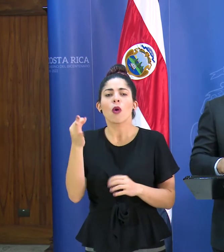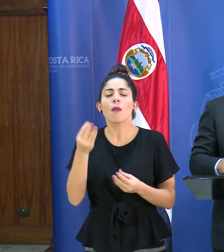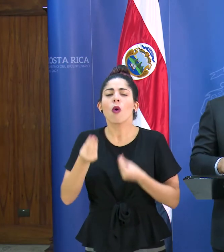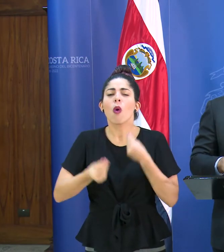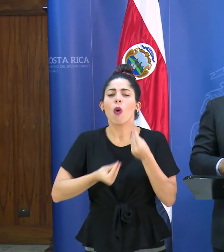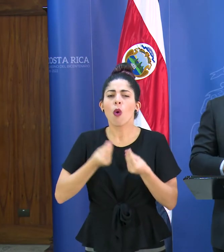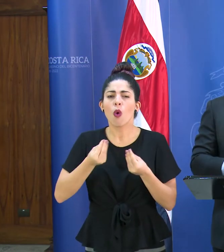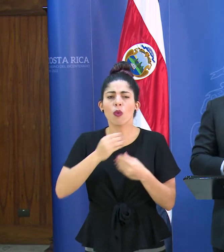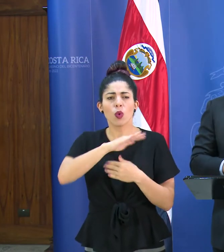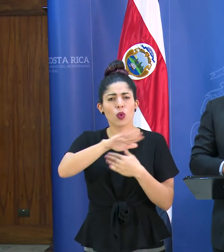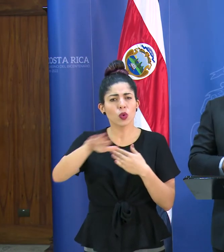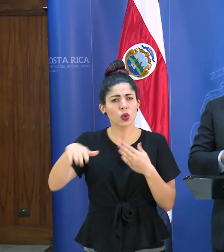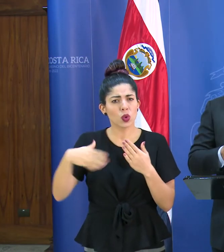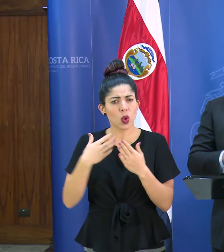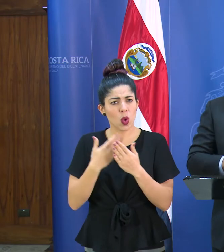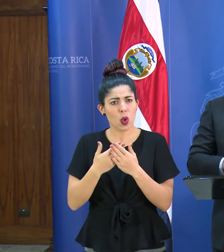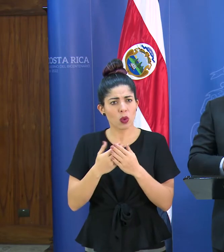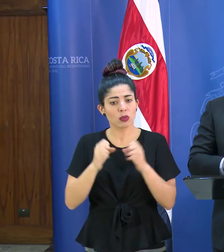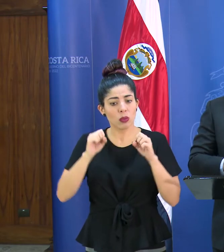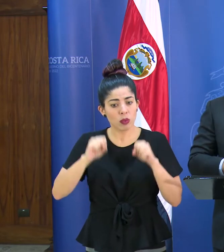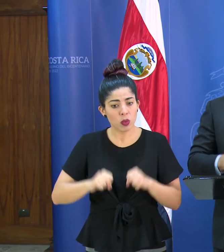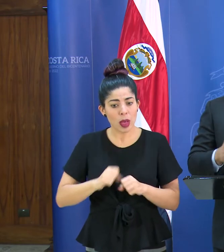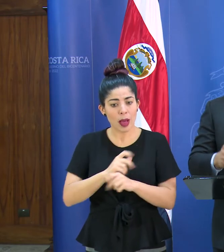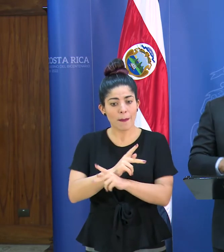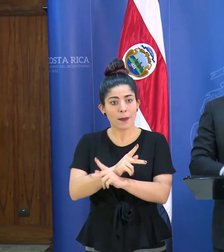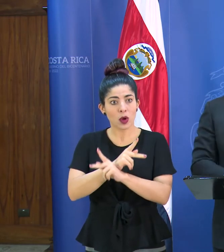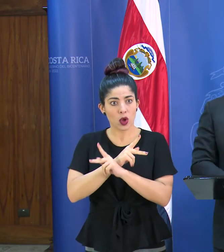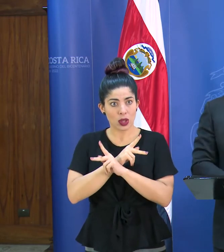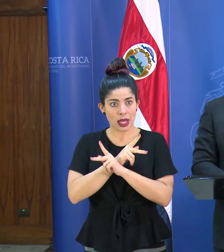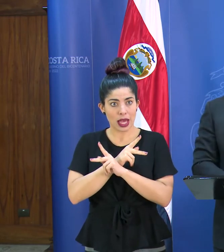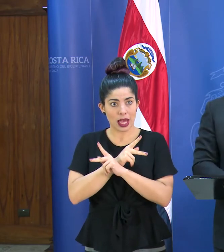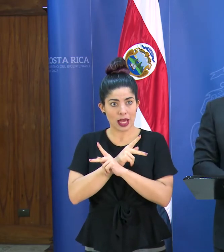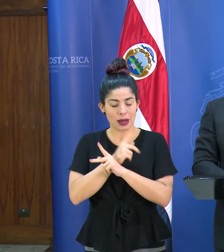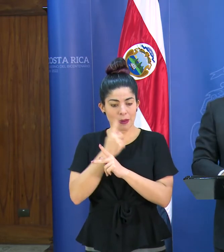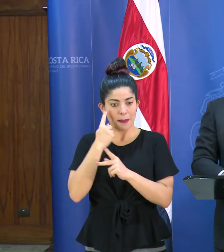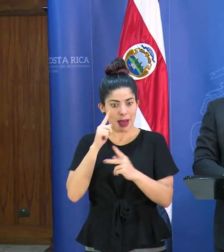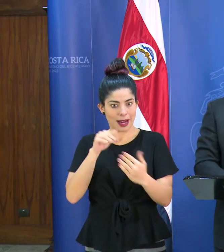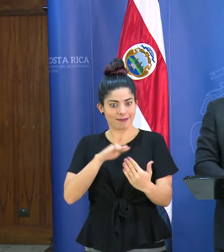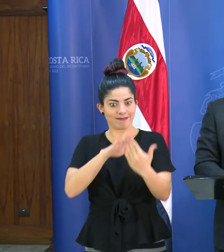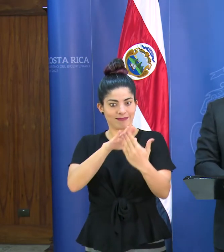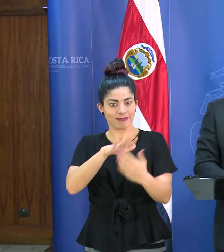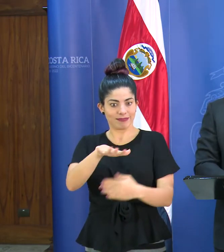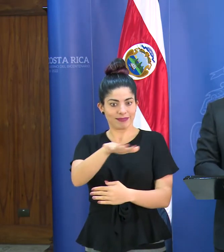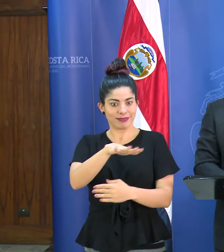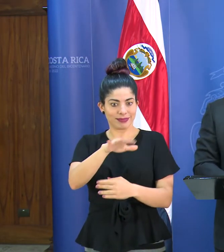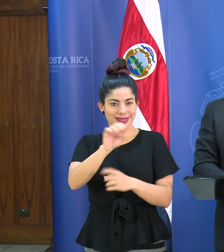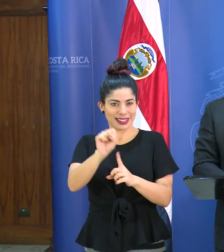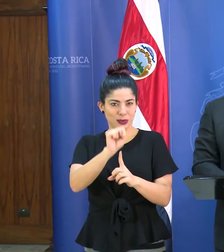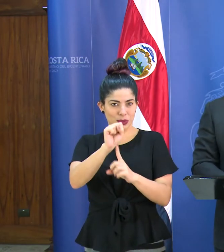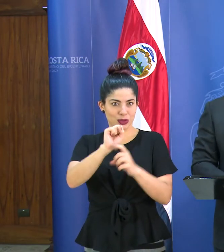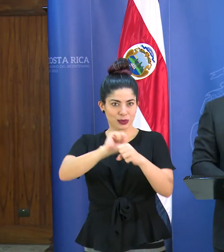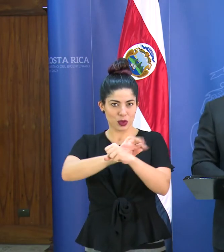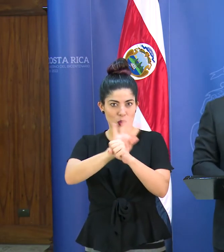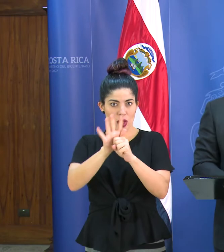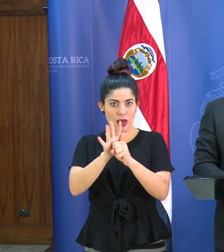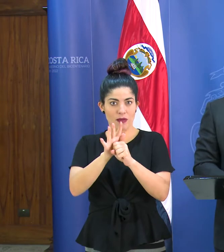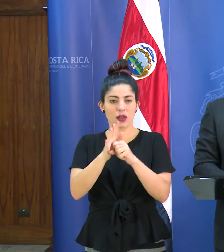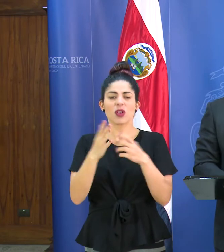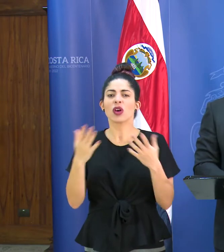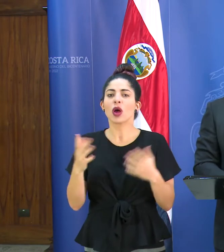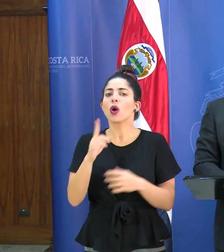y todos nos podemos proteger frente a la situación del coronavirus, es una